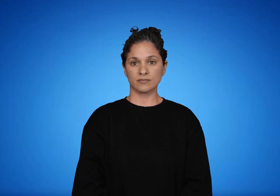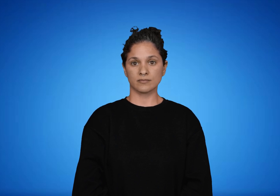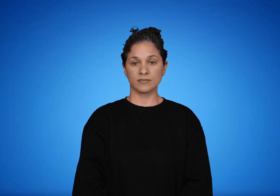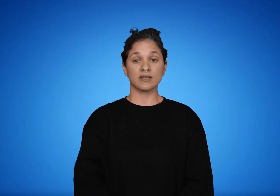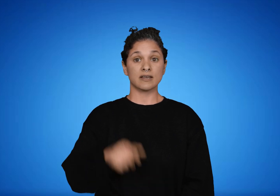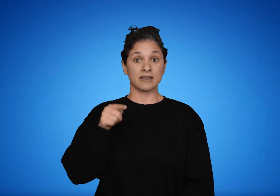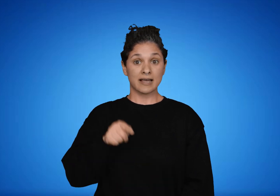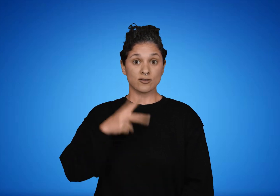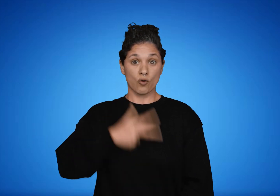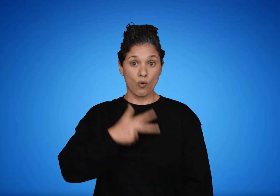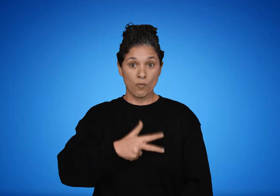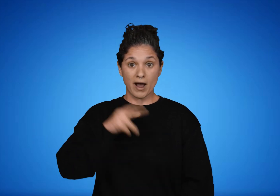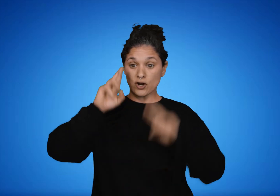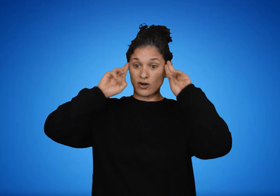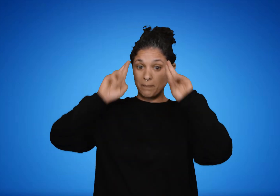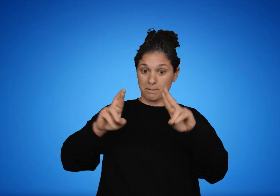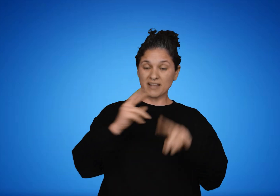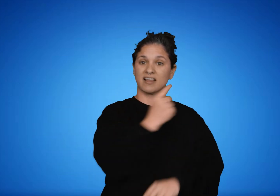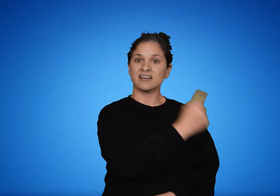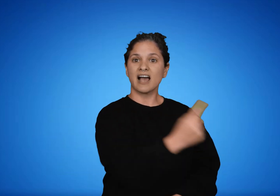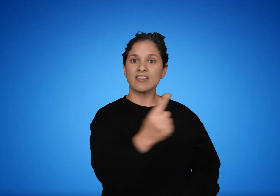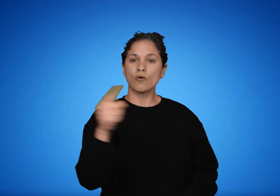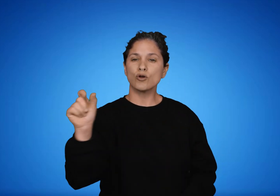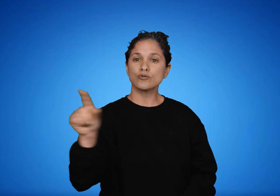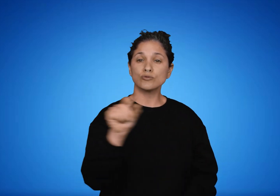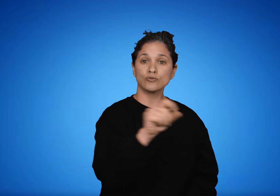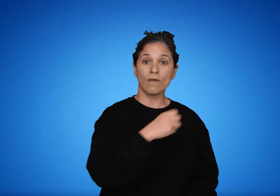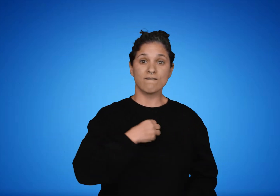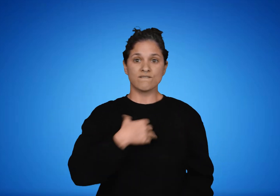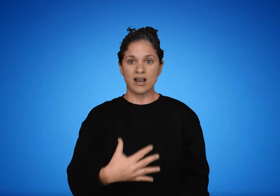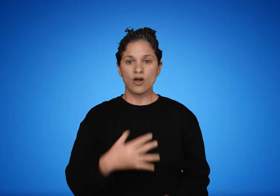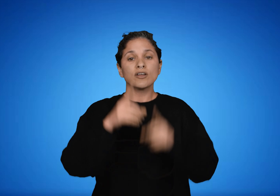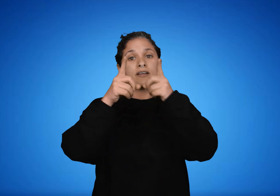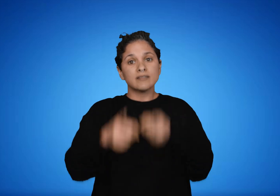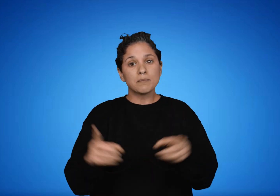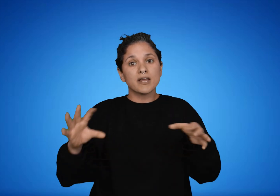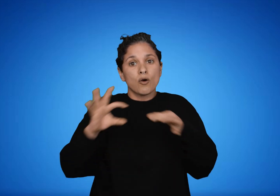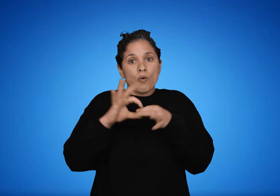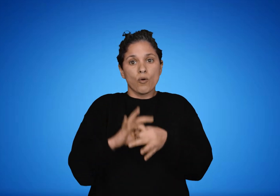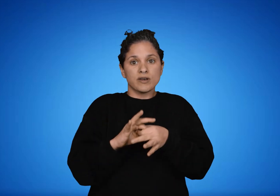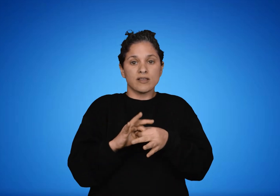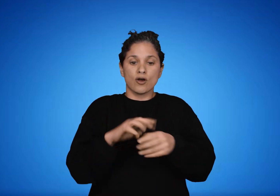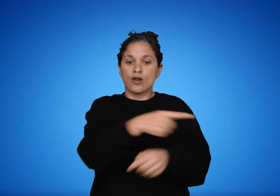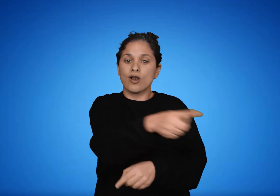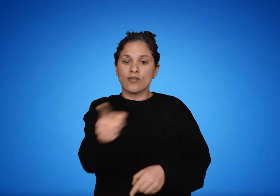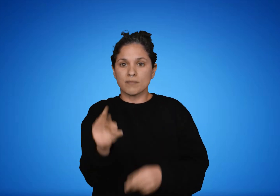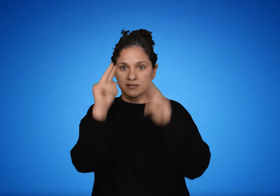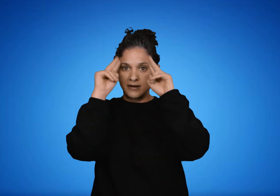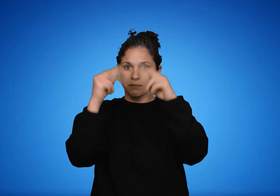por inclinación. El hecho de considerar a cada hombre como un fin me lleva directamente a ser también respetado como un